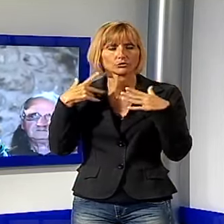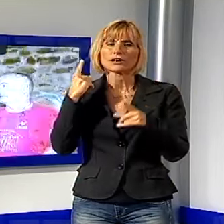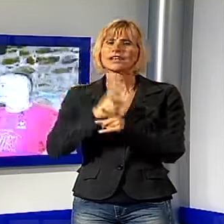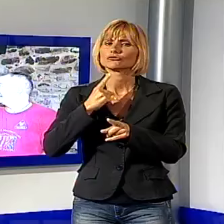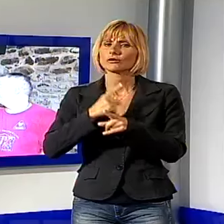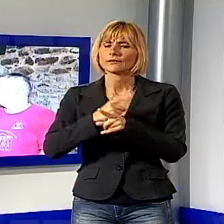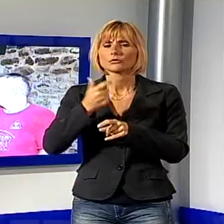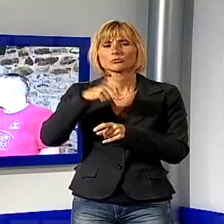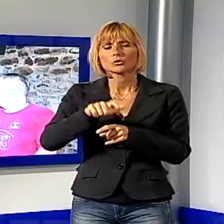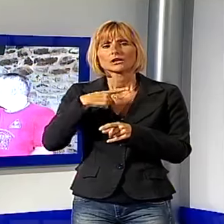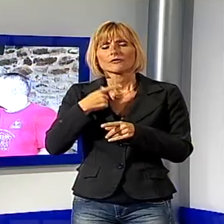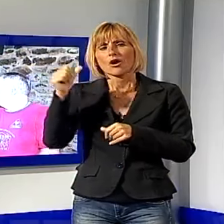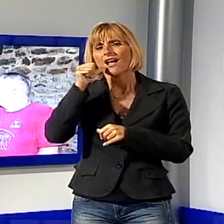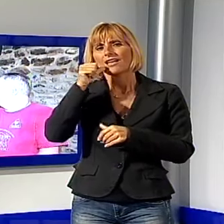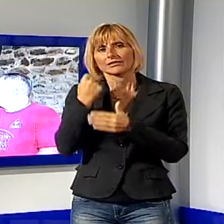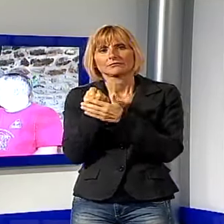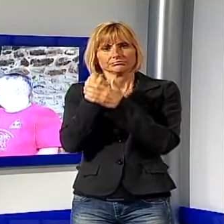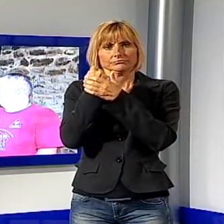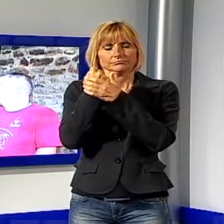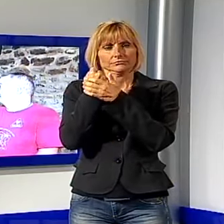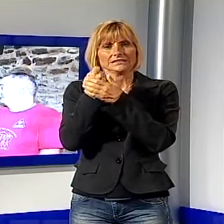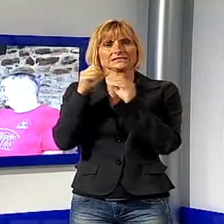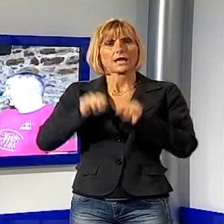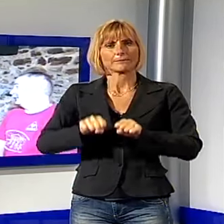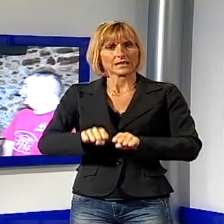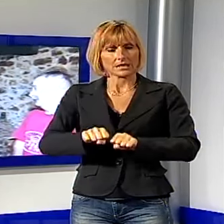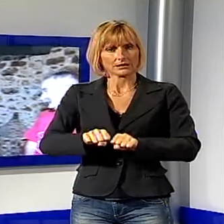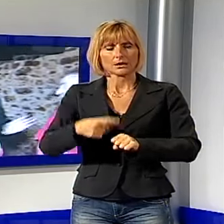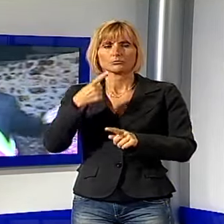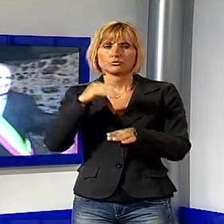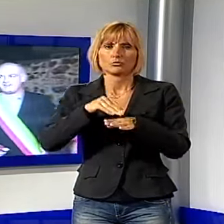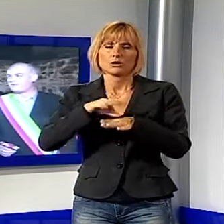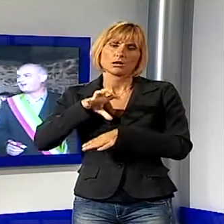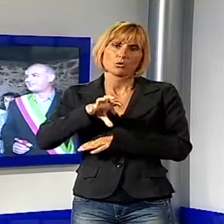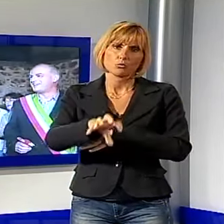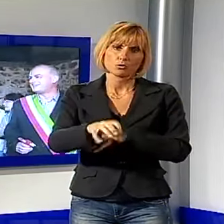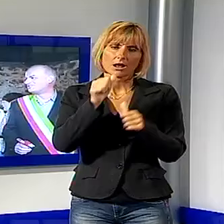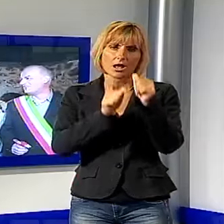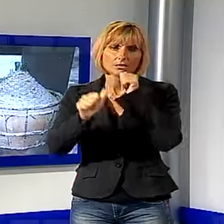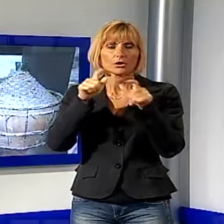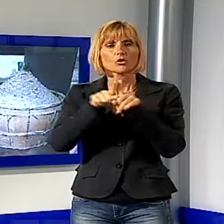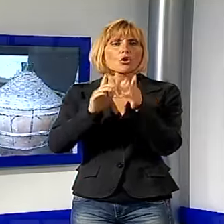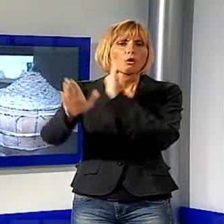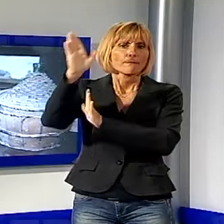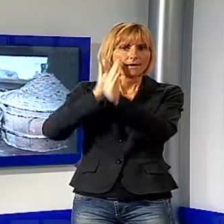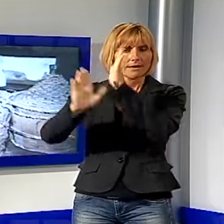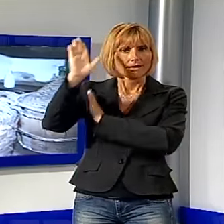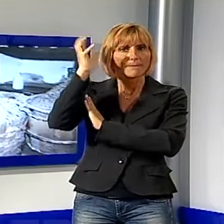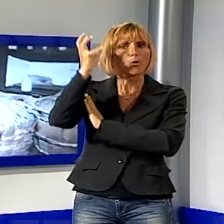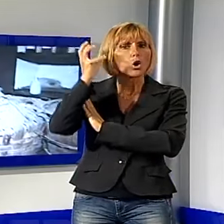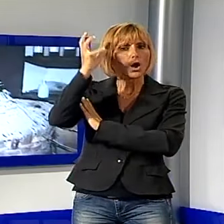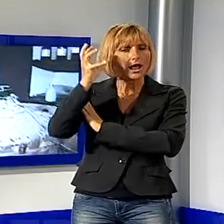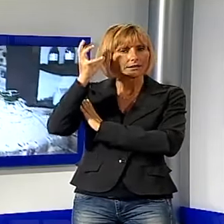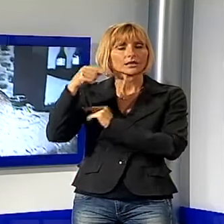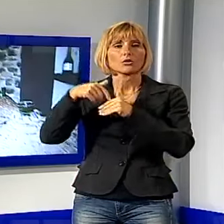stabilità all'intero edificio di casa Pascoli e che ha permesso di recuperare la cantina come era ai tempi del poeta, dove adesso